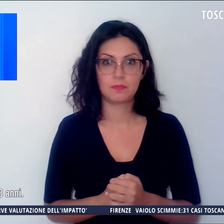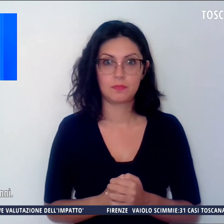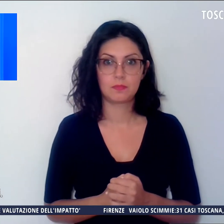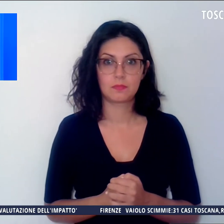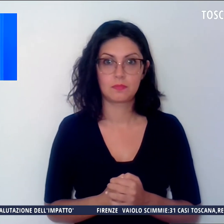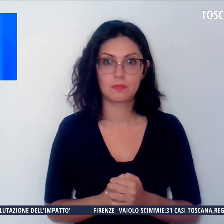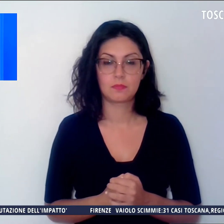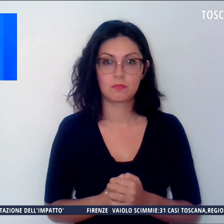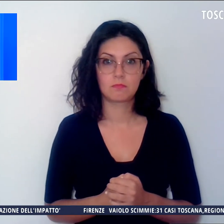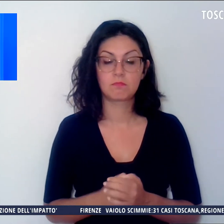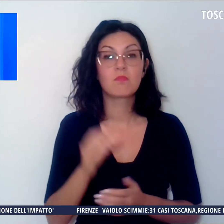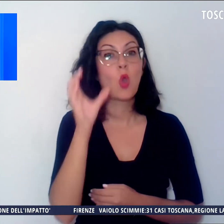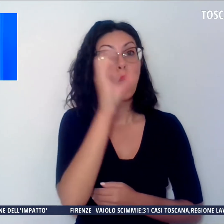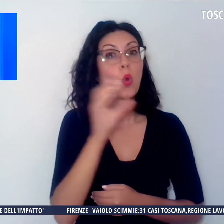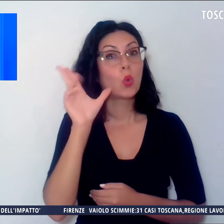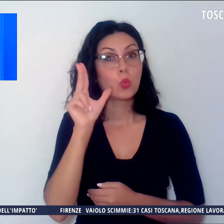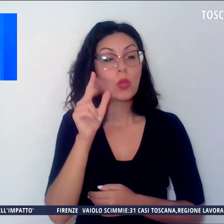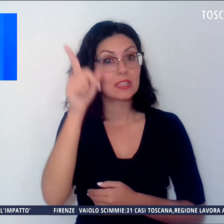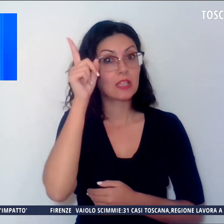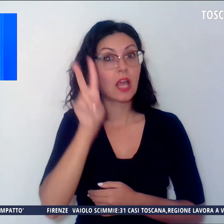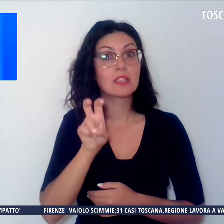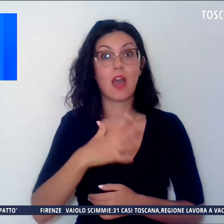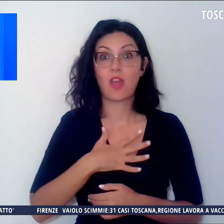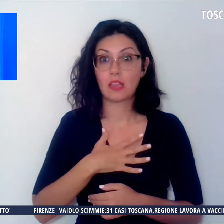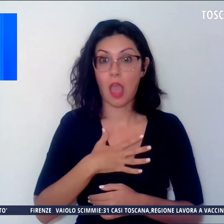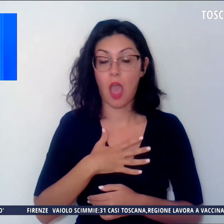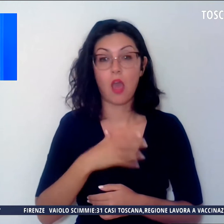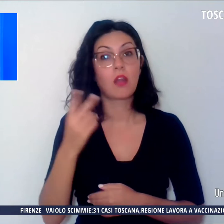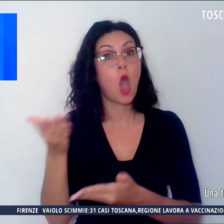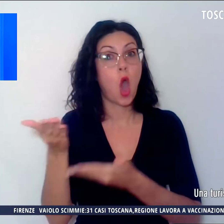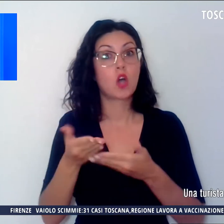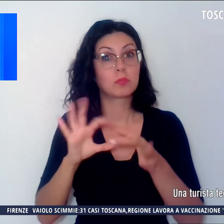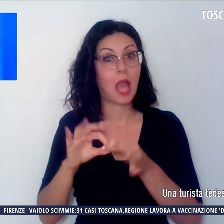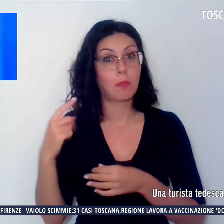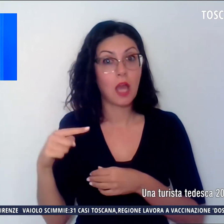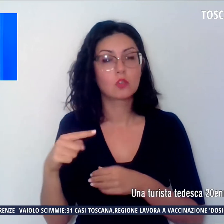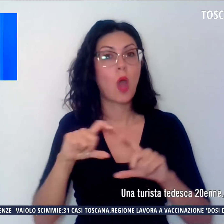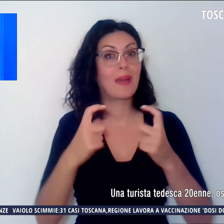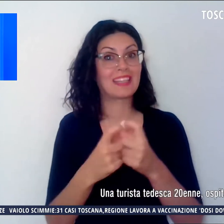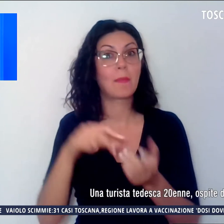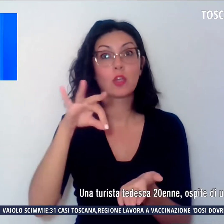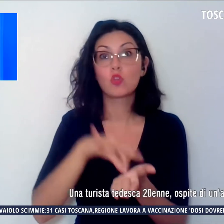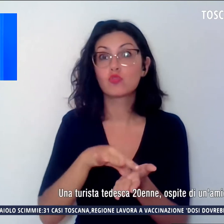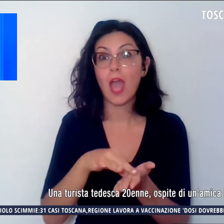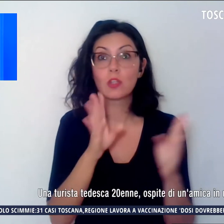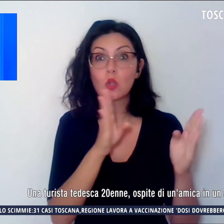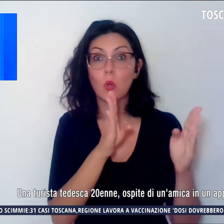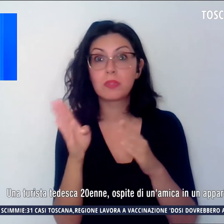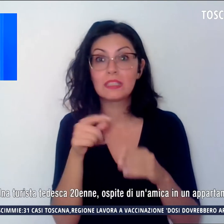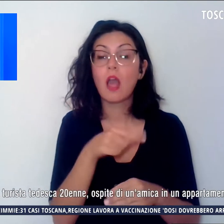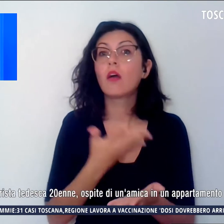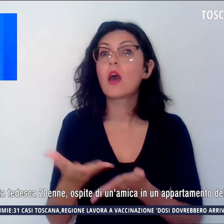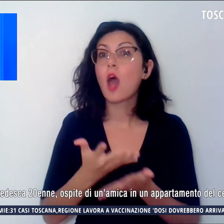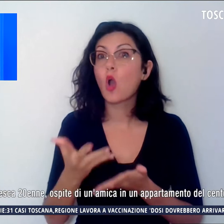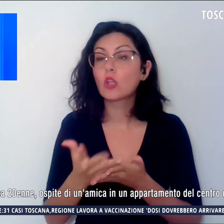Una turista tedesca a ventenne, ospite di un'amica, in un appartamento del centro di Pisa, ha raccontato di essere stata